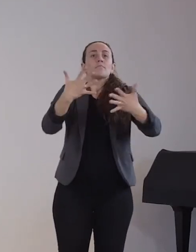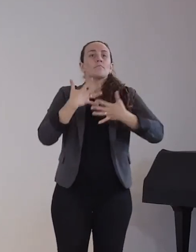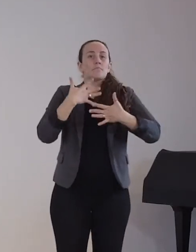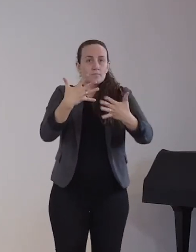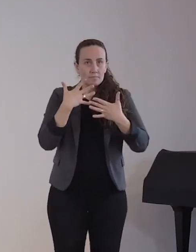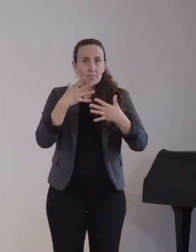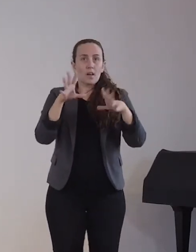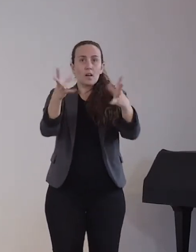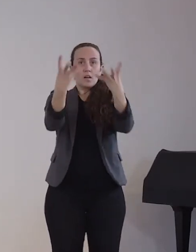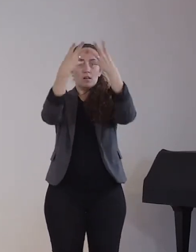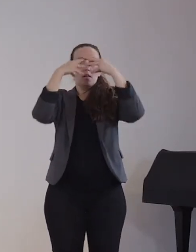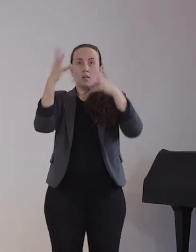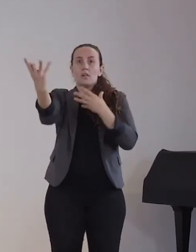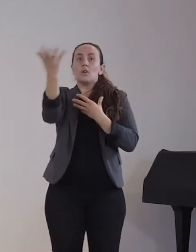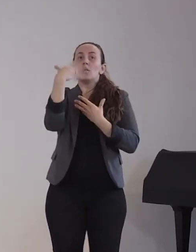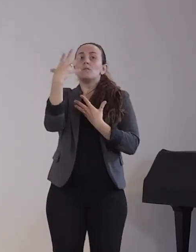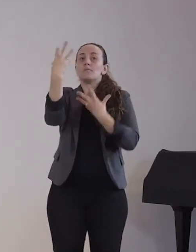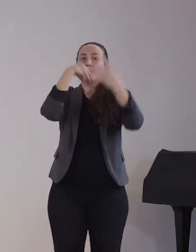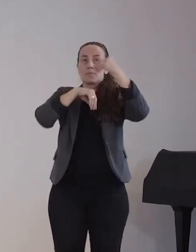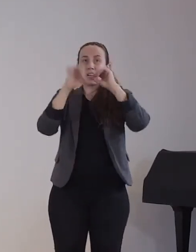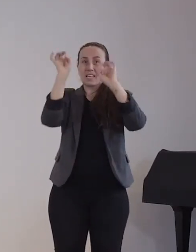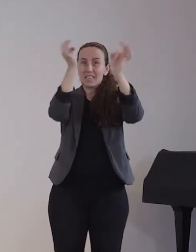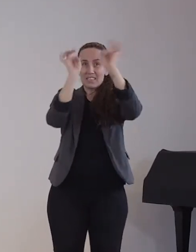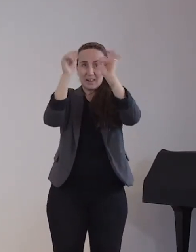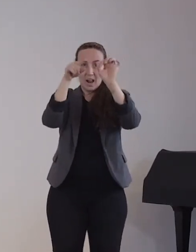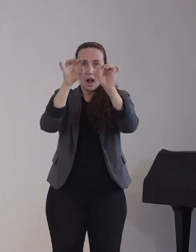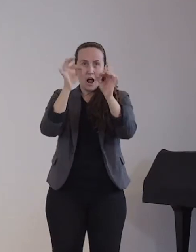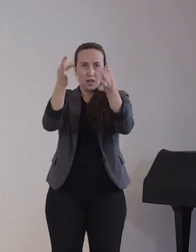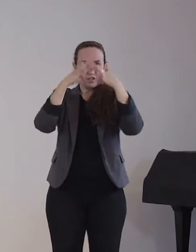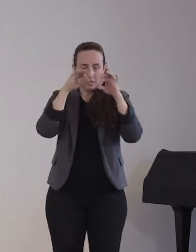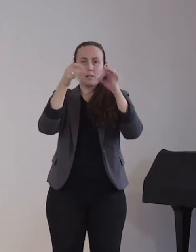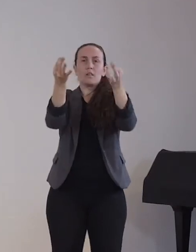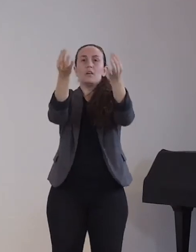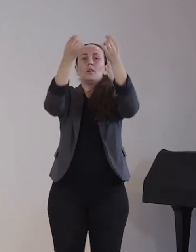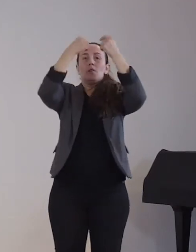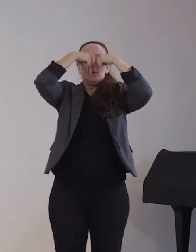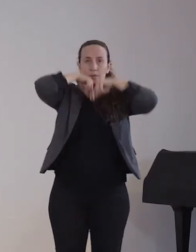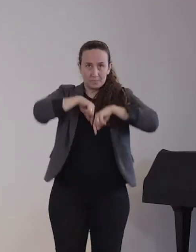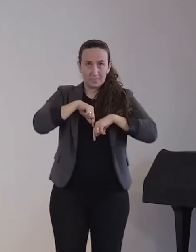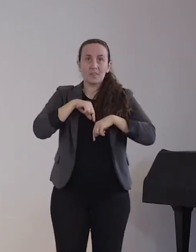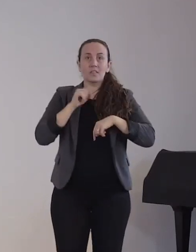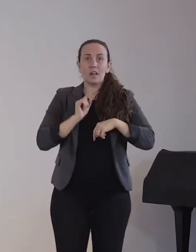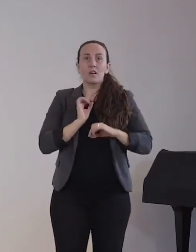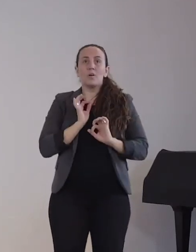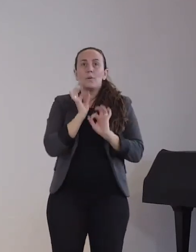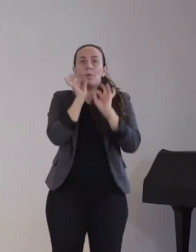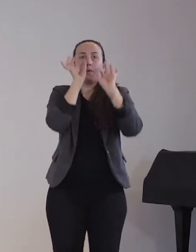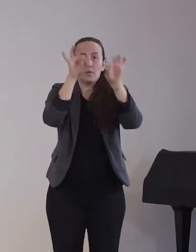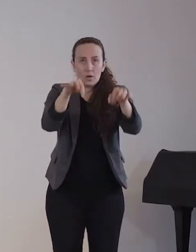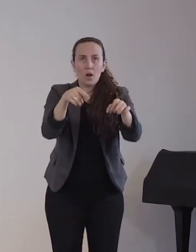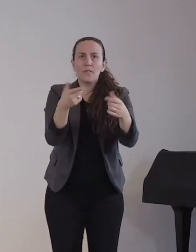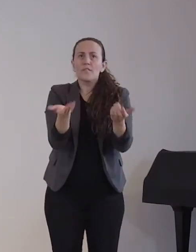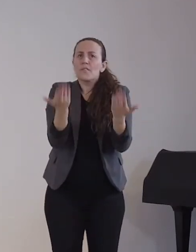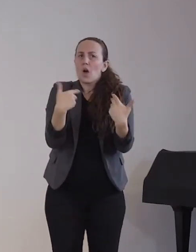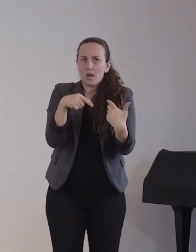Partikel, die beim Atmen, Husten, Sprechen und Singen entstehen. Es gibt unterschiedliche